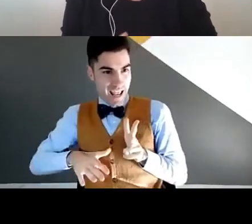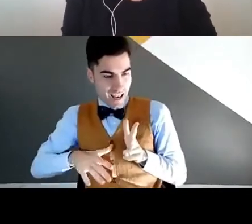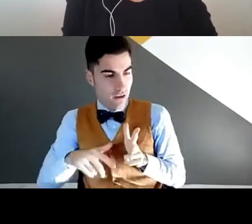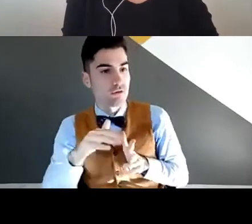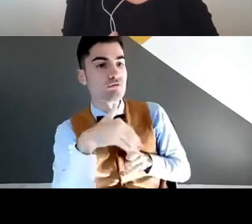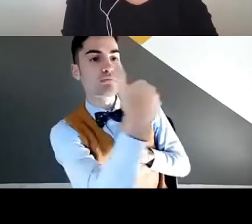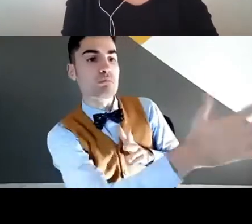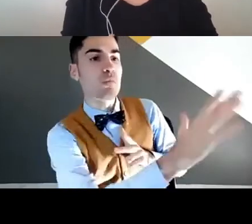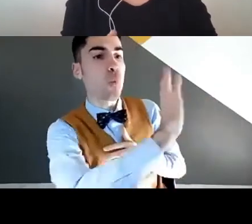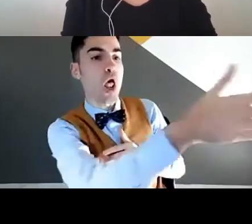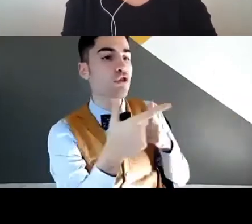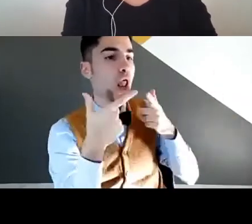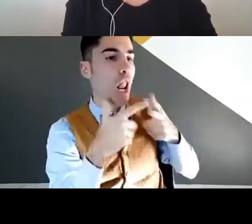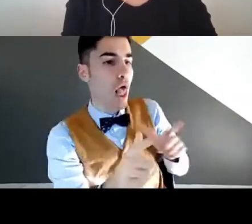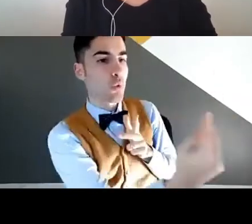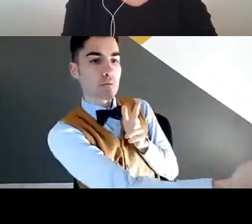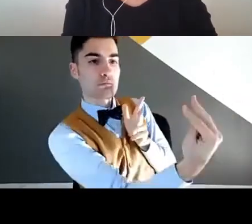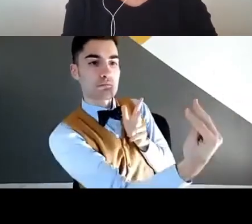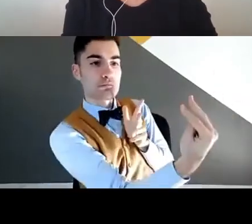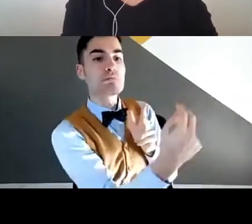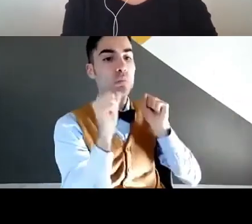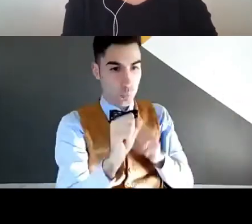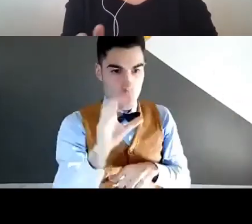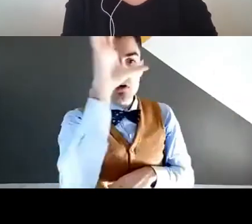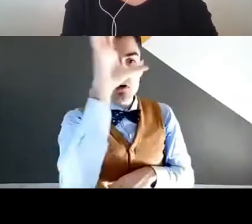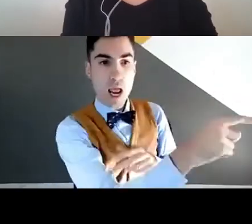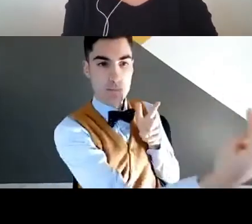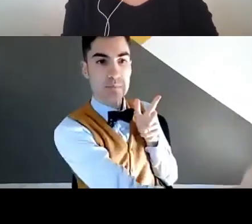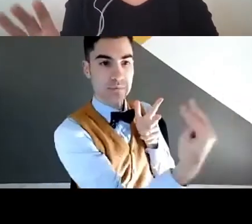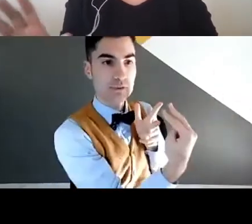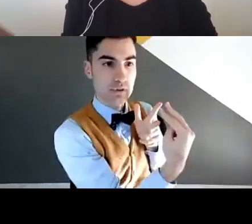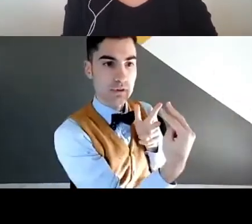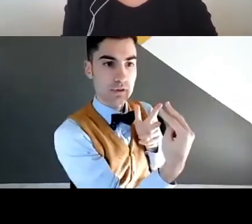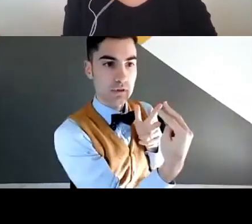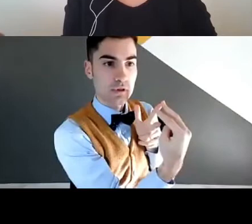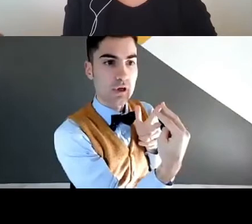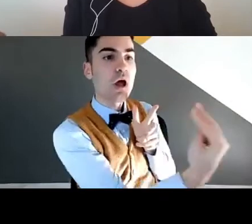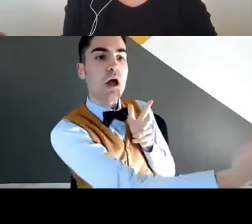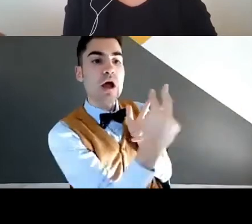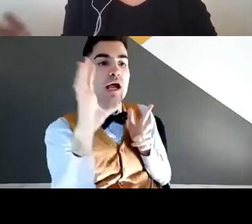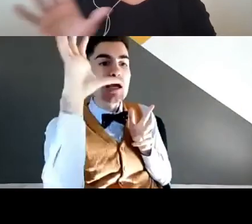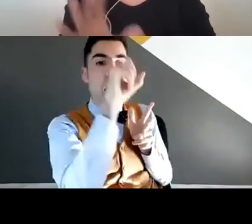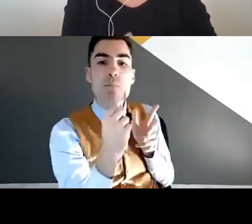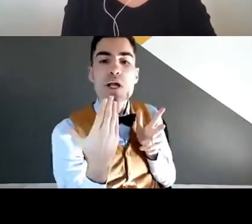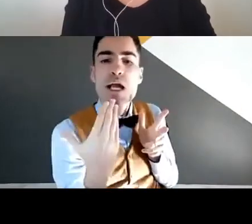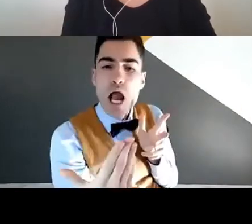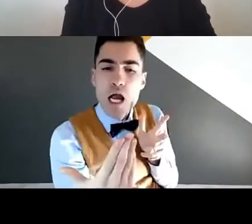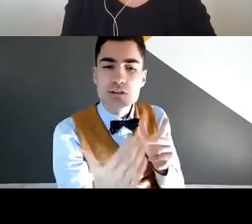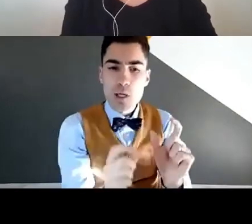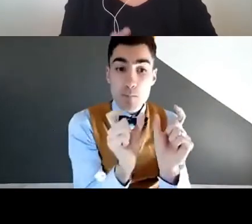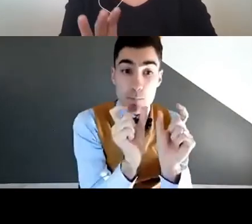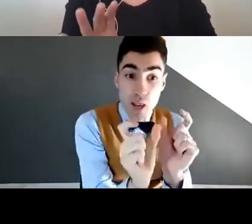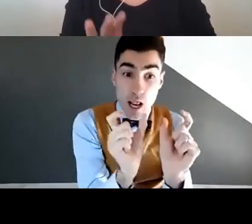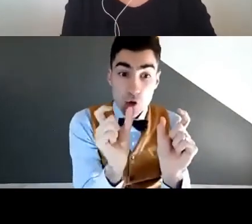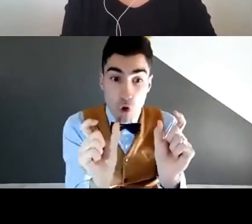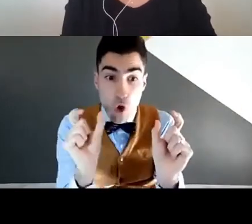Io adesso posso iniziare ad usare il visual vernacular e chi conosce un'altra lingua può vedermi,